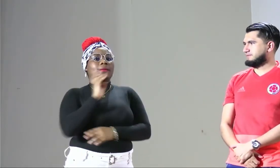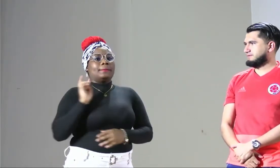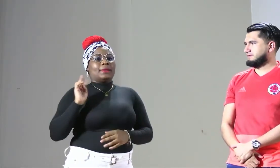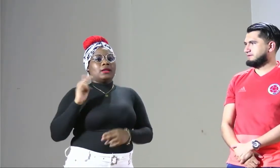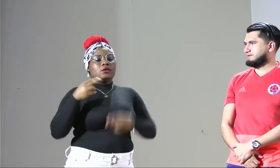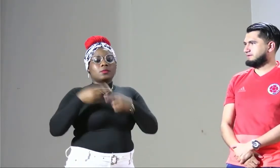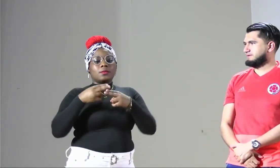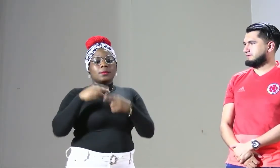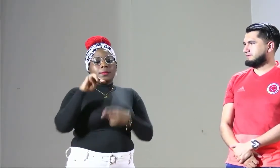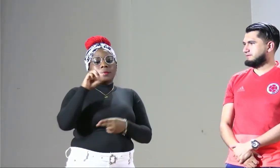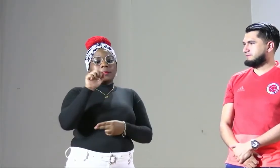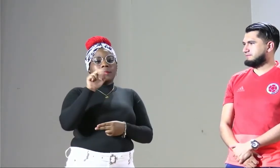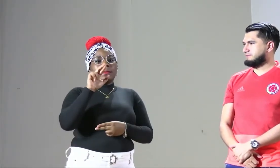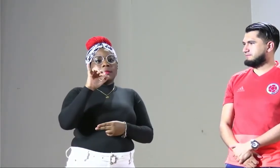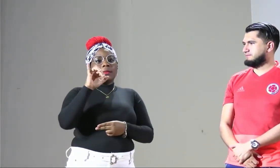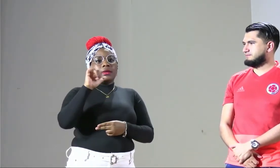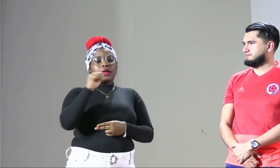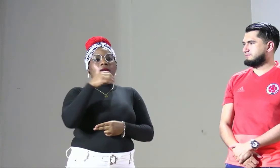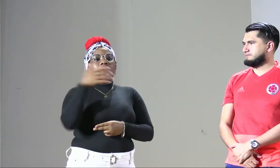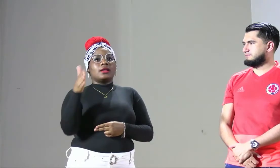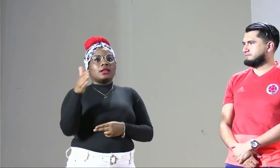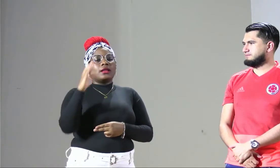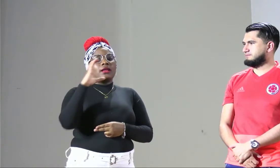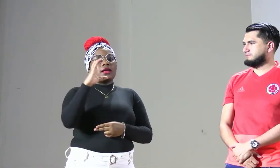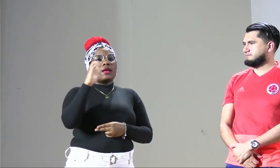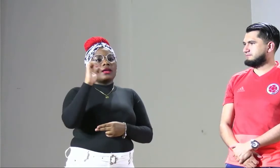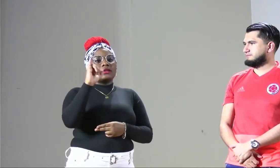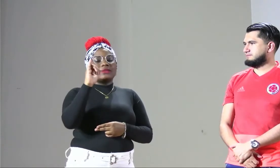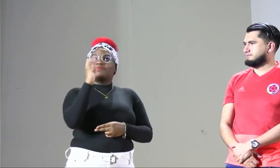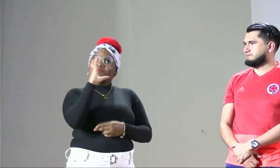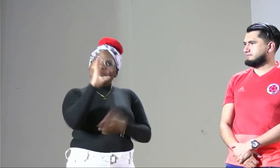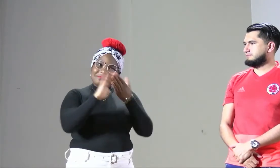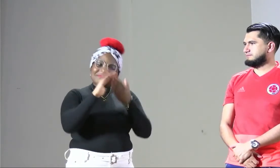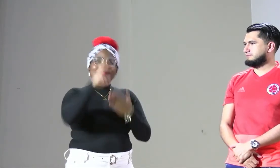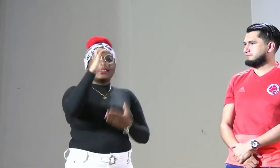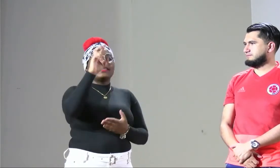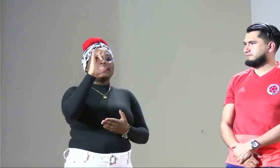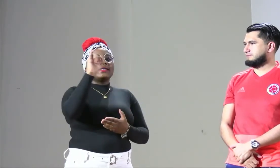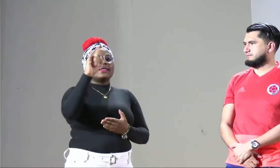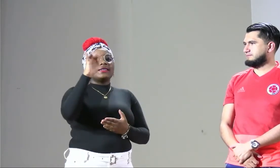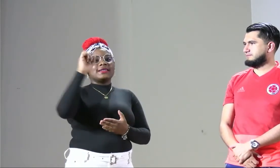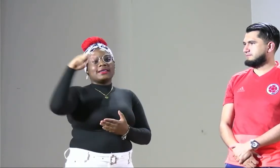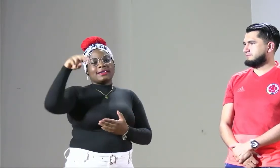continuación, nuestra conferencia, la va a hacer María Cristina. Qué pena.